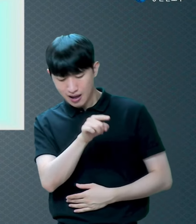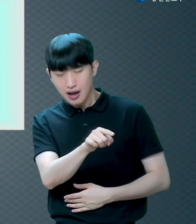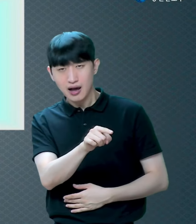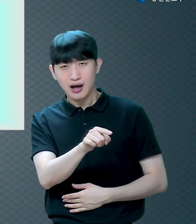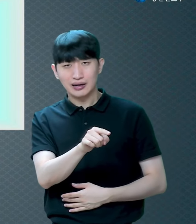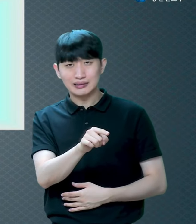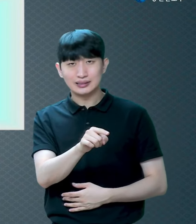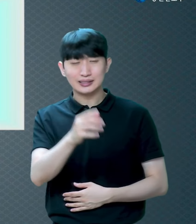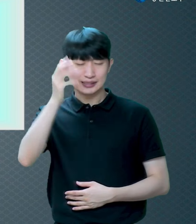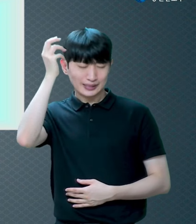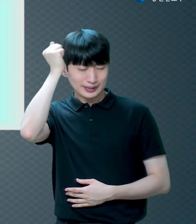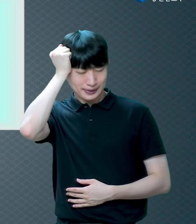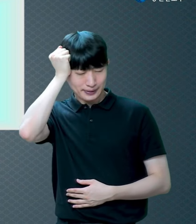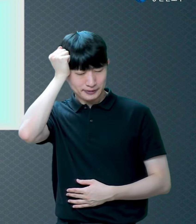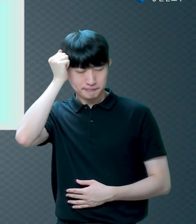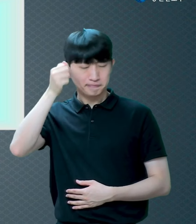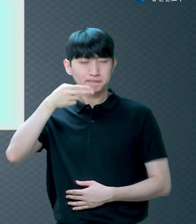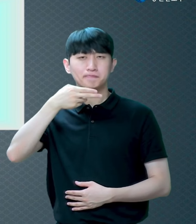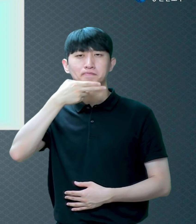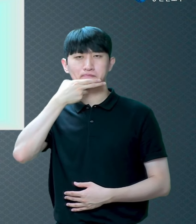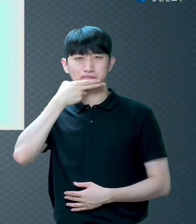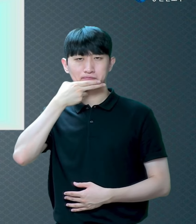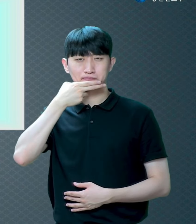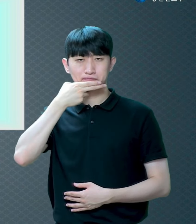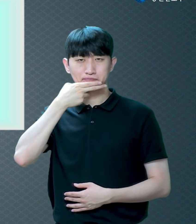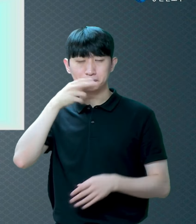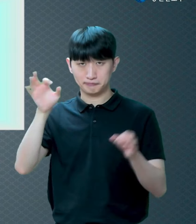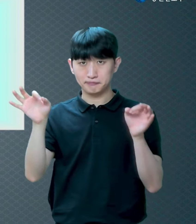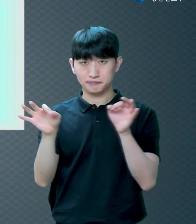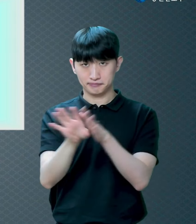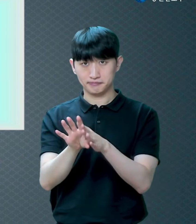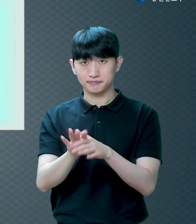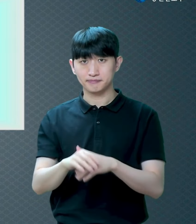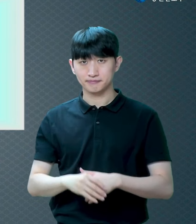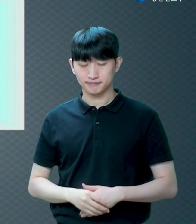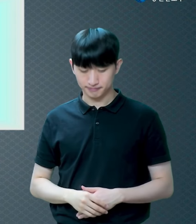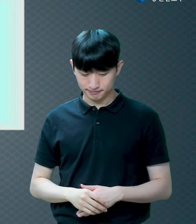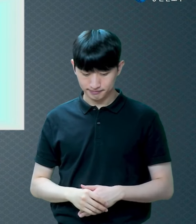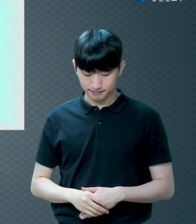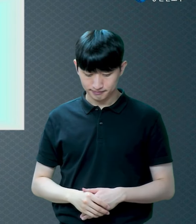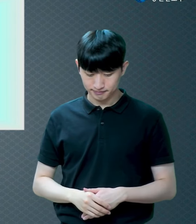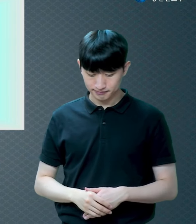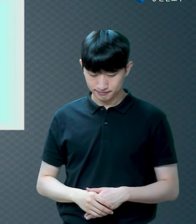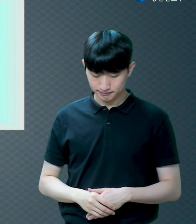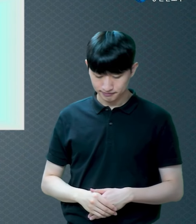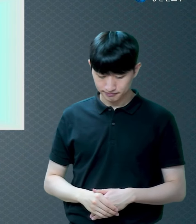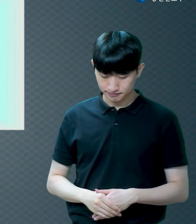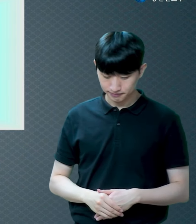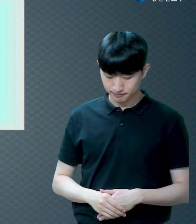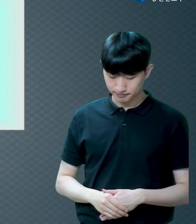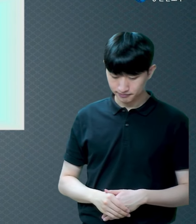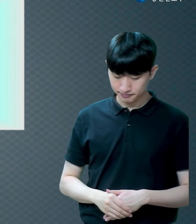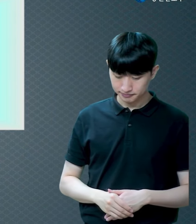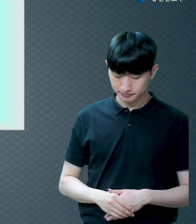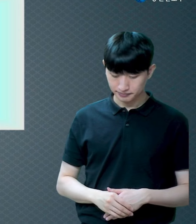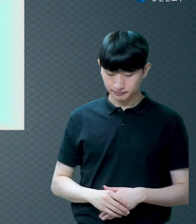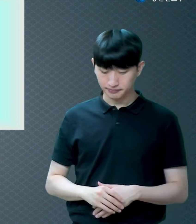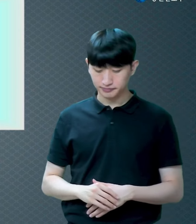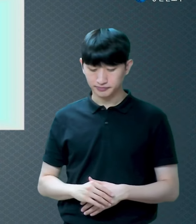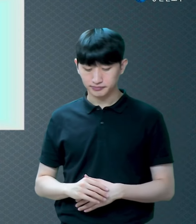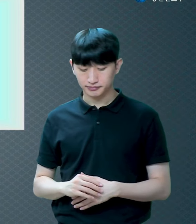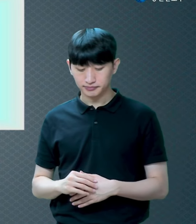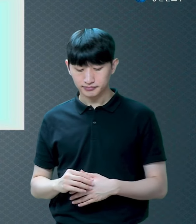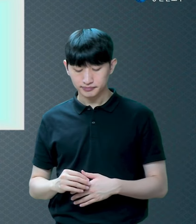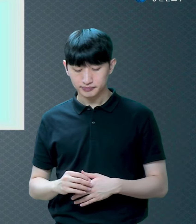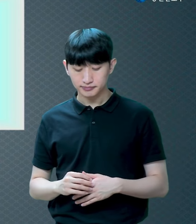내가 다시 기억지 아니하리라 하셨다 여기에 주의하셔야 될 것이